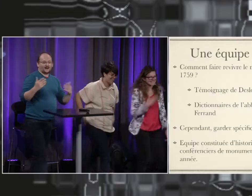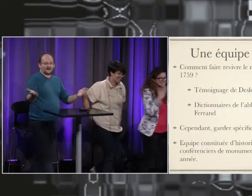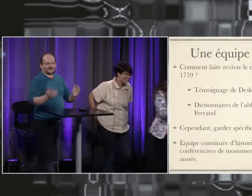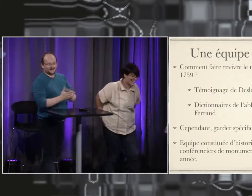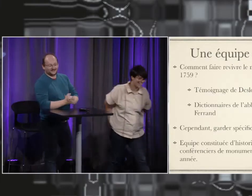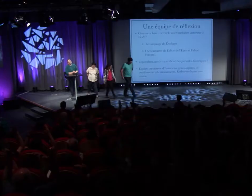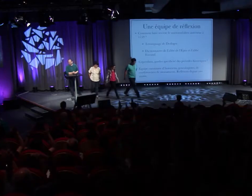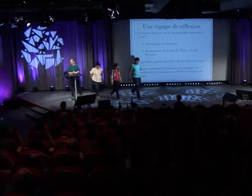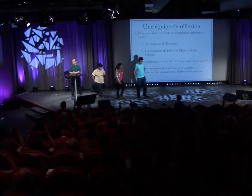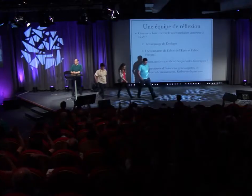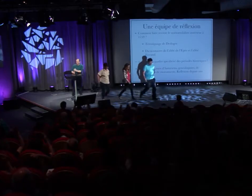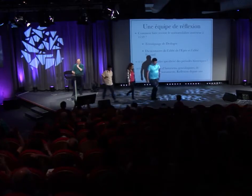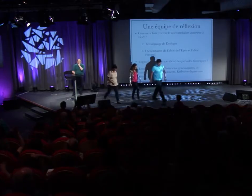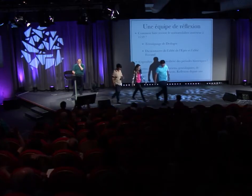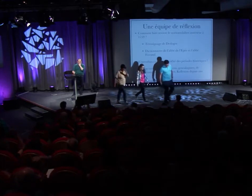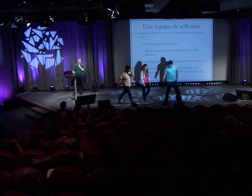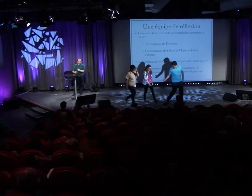de travail soit là et je tiens à vous remercier